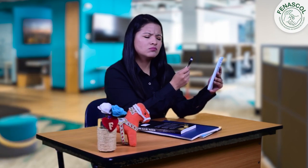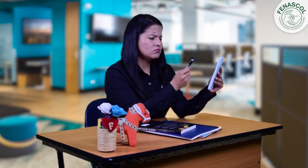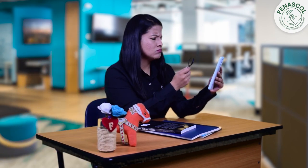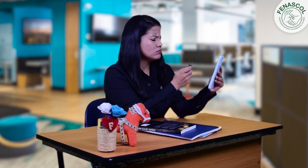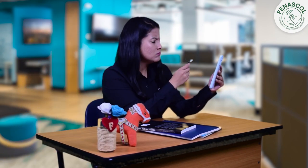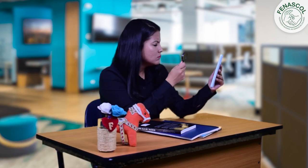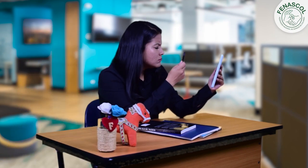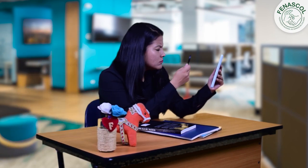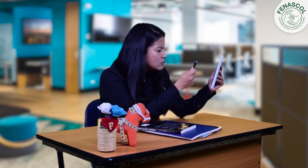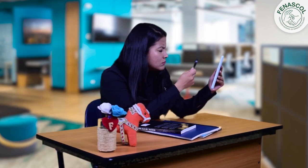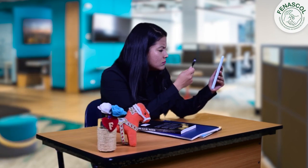Mmm.